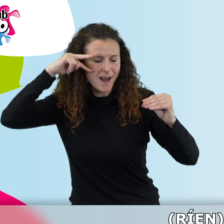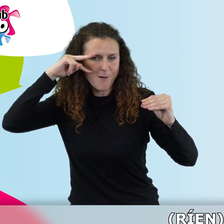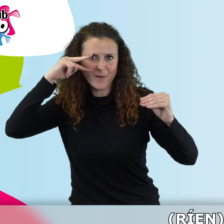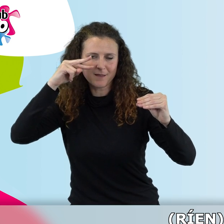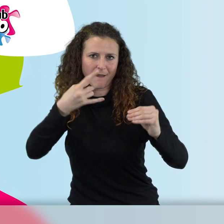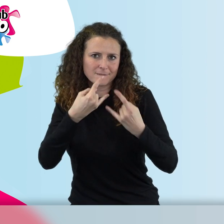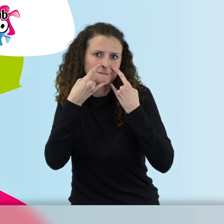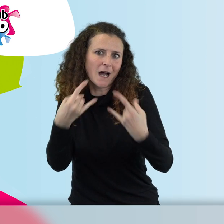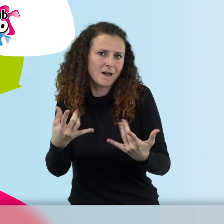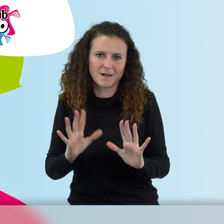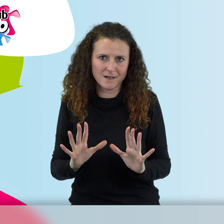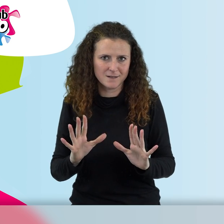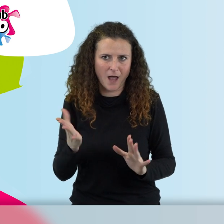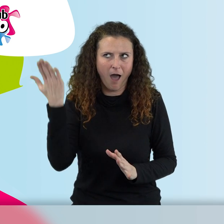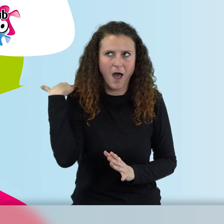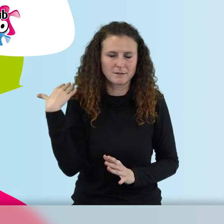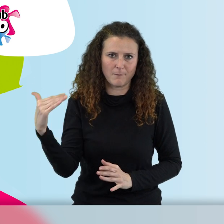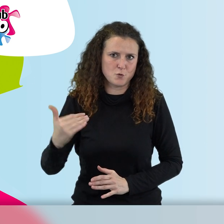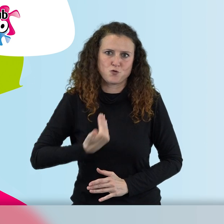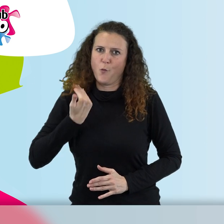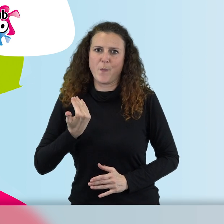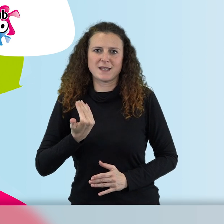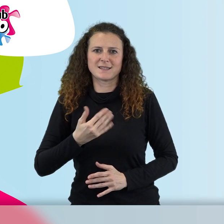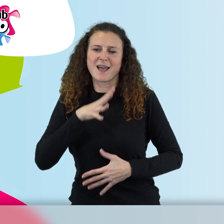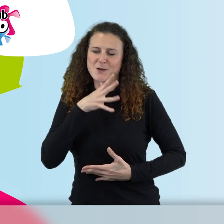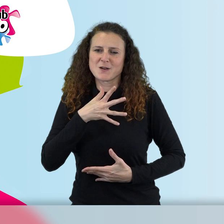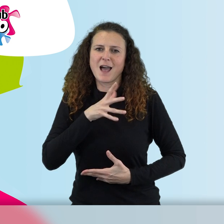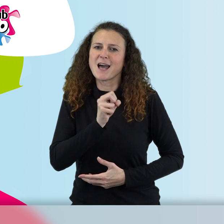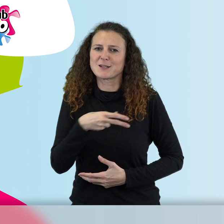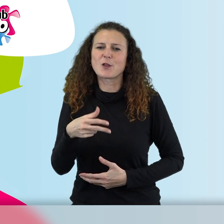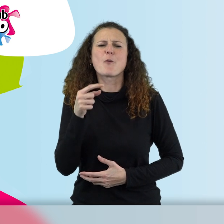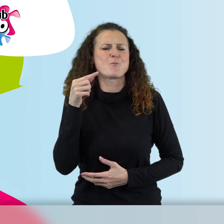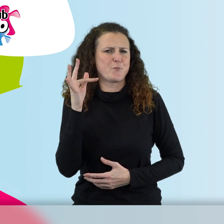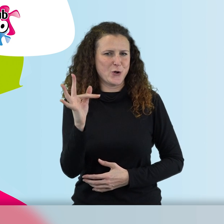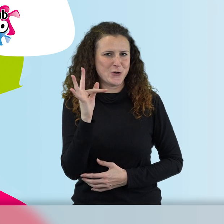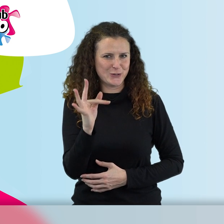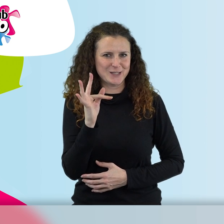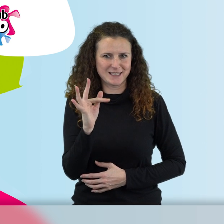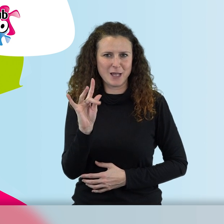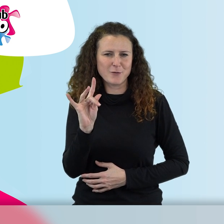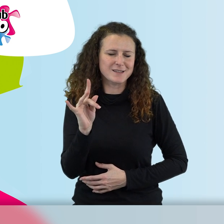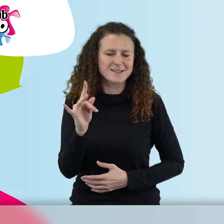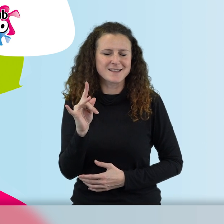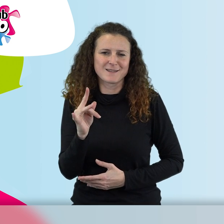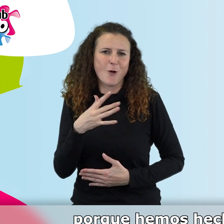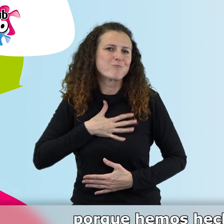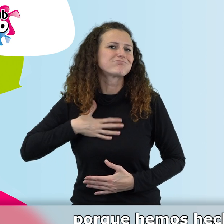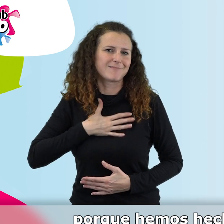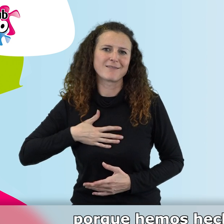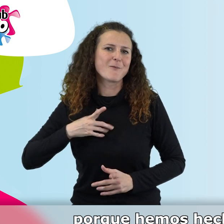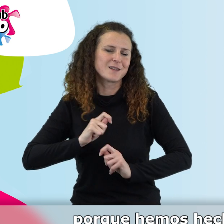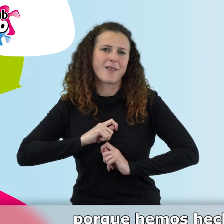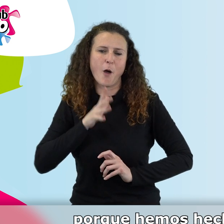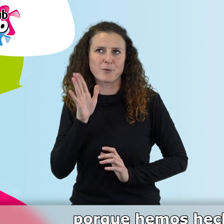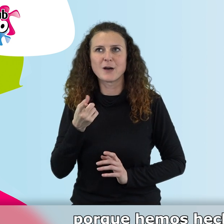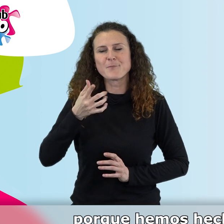No te digo más. sea, ha sido francamente positivo y muy, no sé, muy gratificante porque